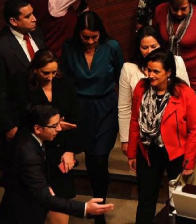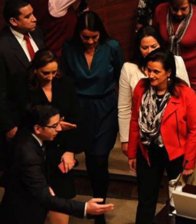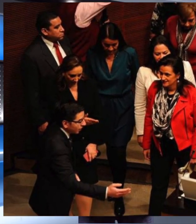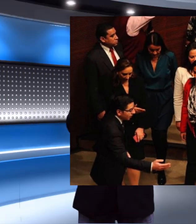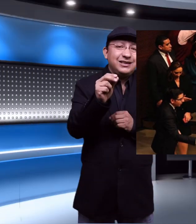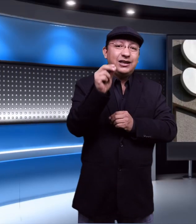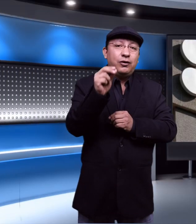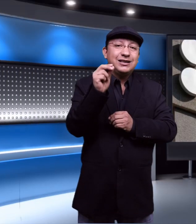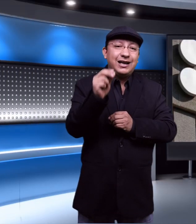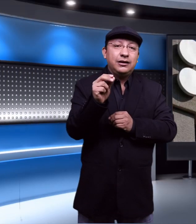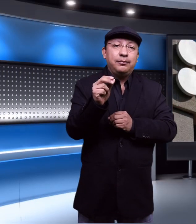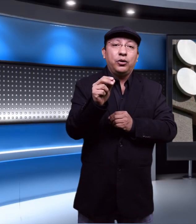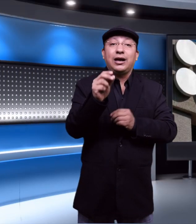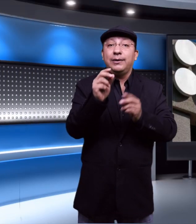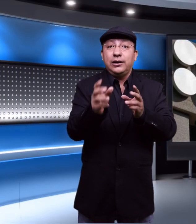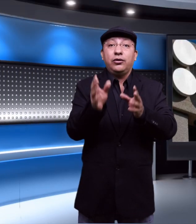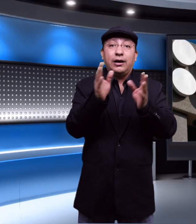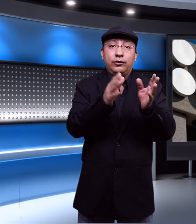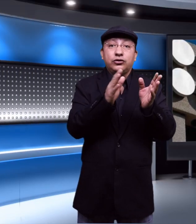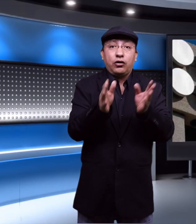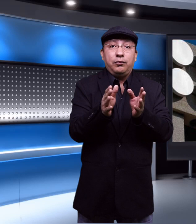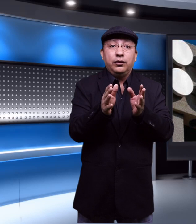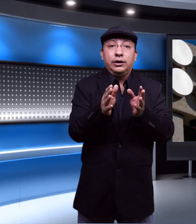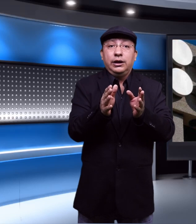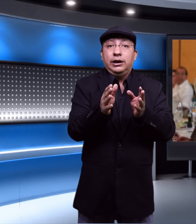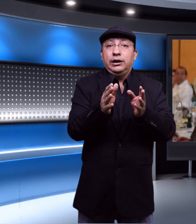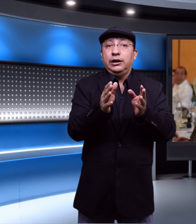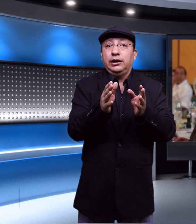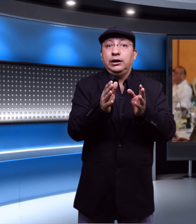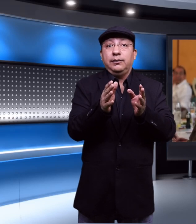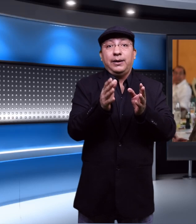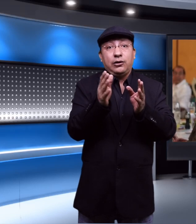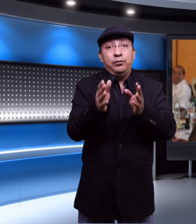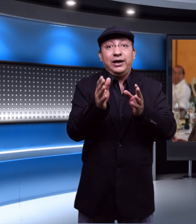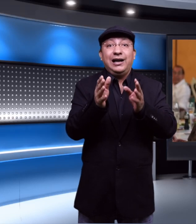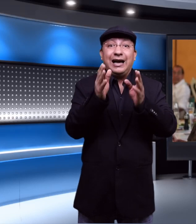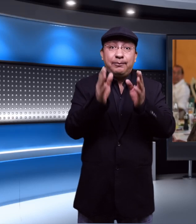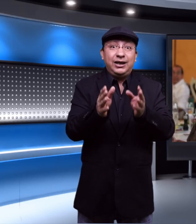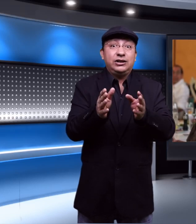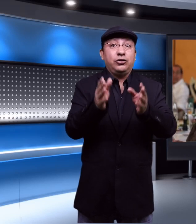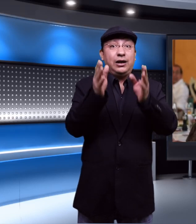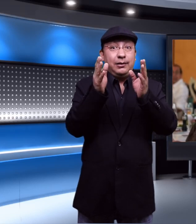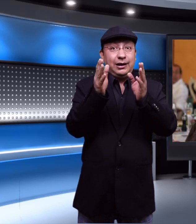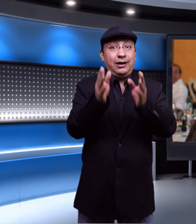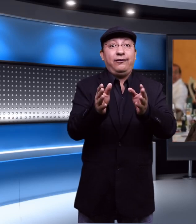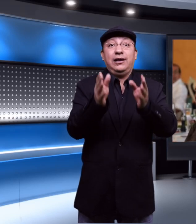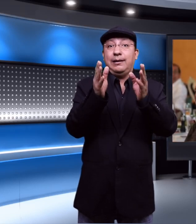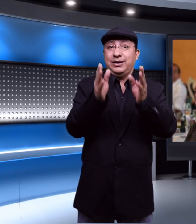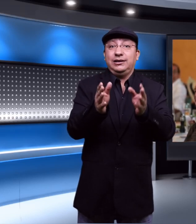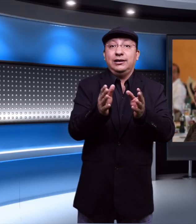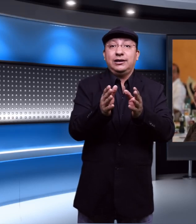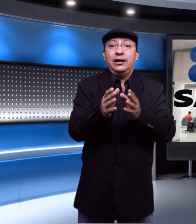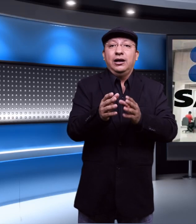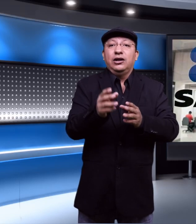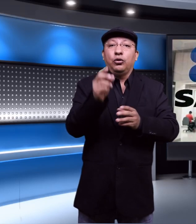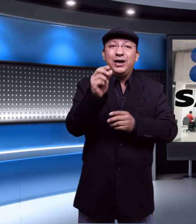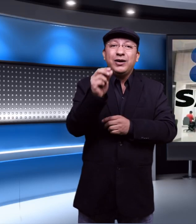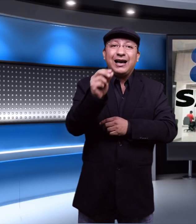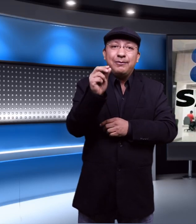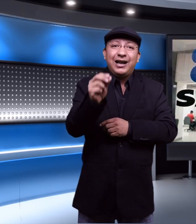Farjad llegó al SAT por cabildeo de Alfonso Romo y para cumplir el capricho del jefe de la presidencia tuvieron que cambiar